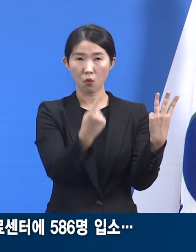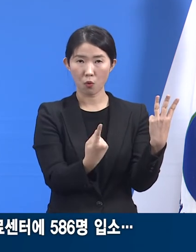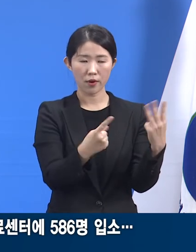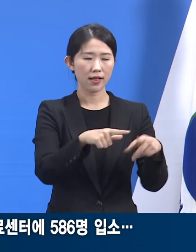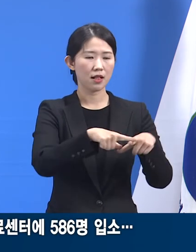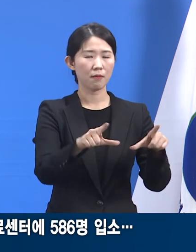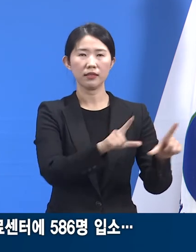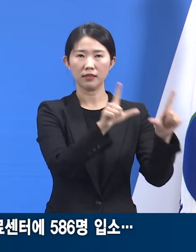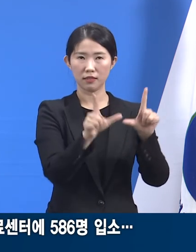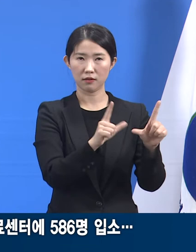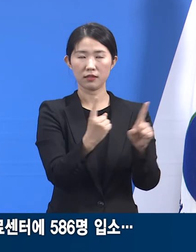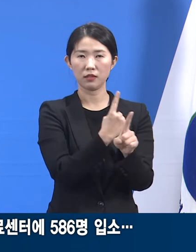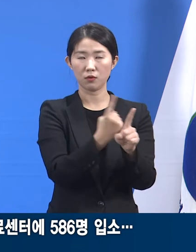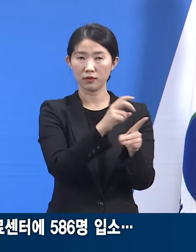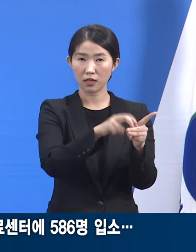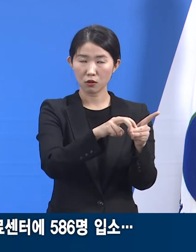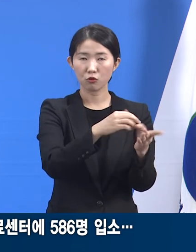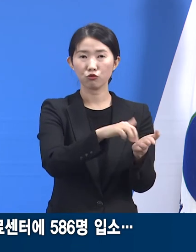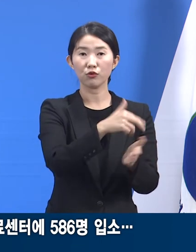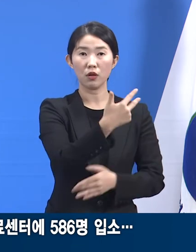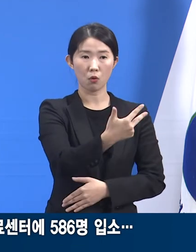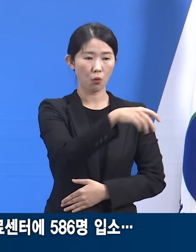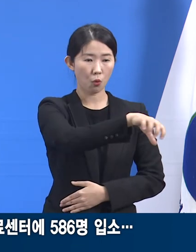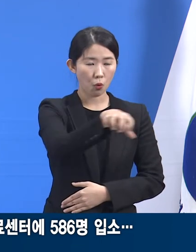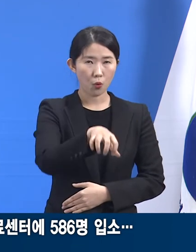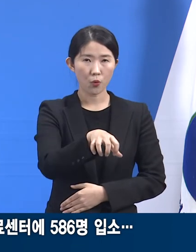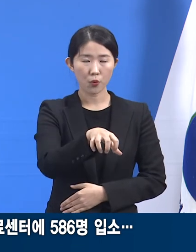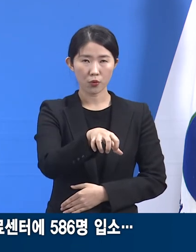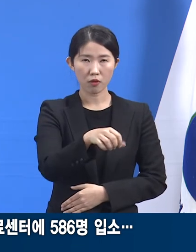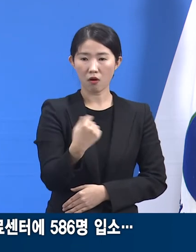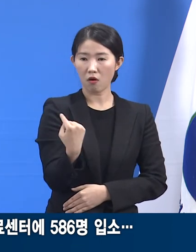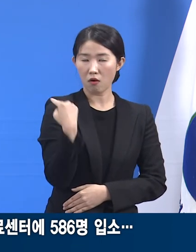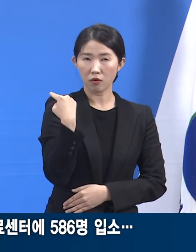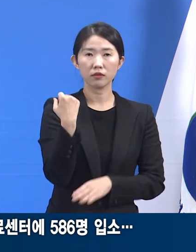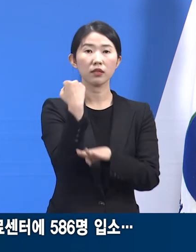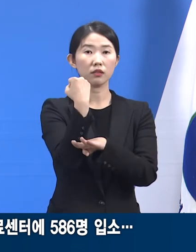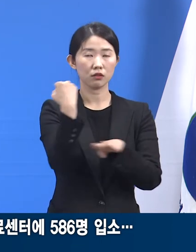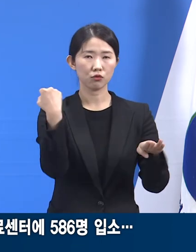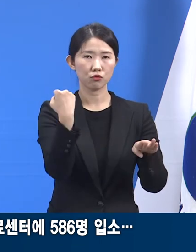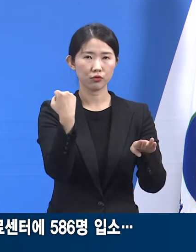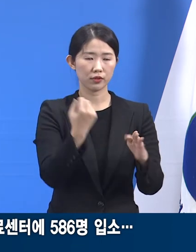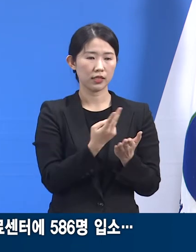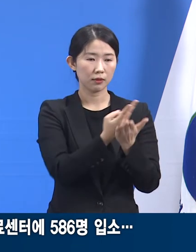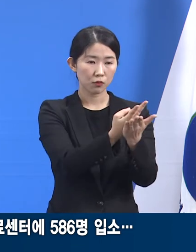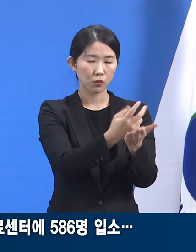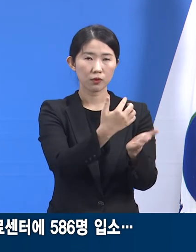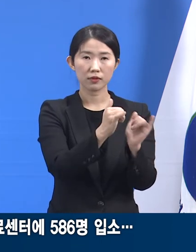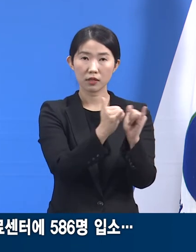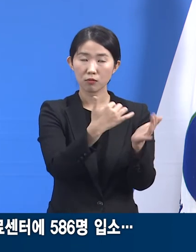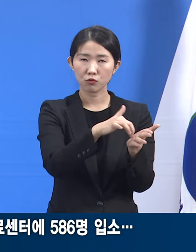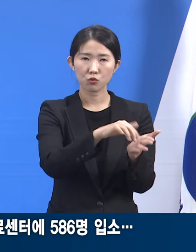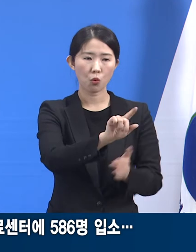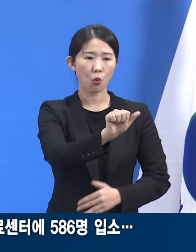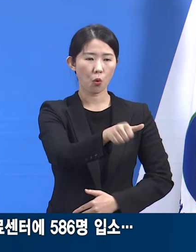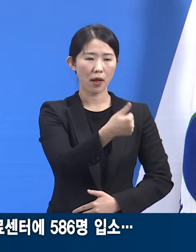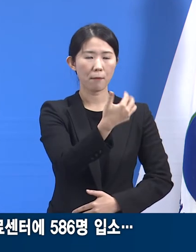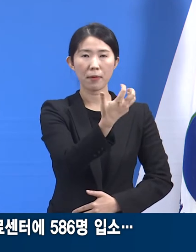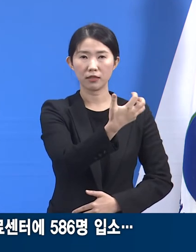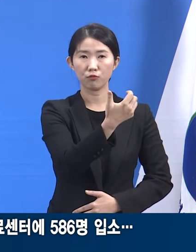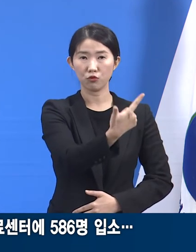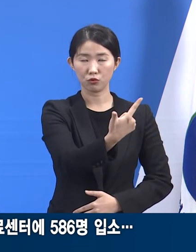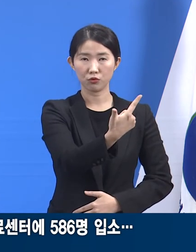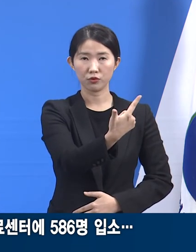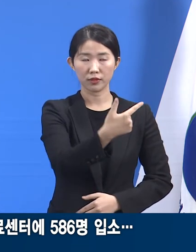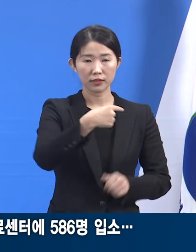일반생활치료센터에는 2월 15일 18시 기준 586명 입소에서 45.8